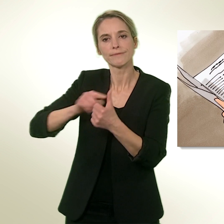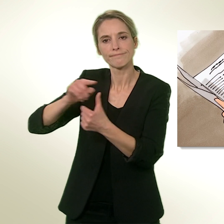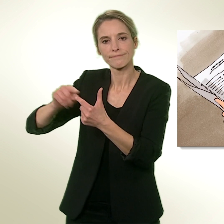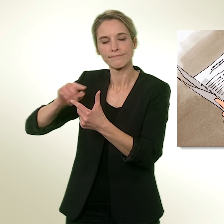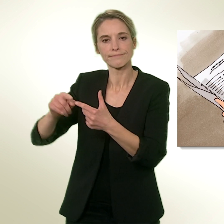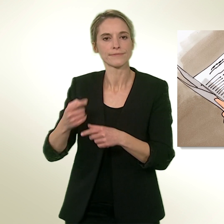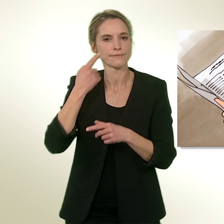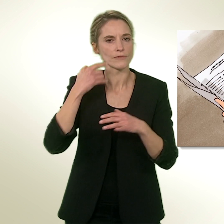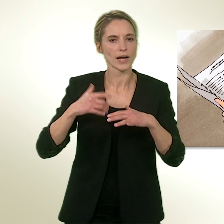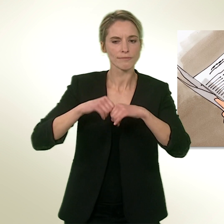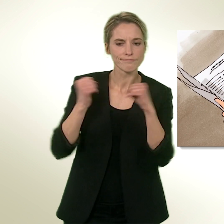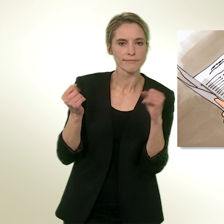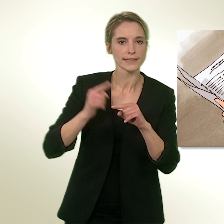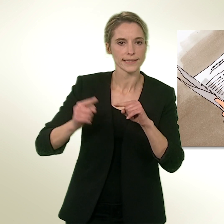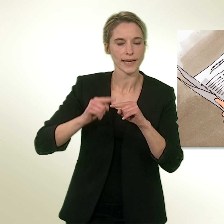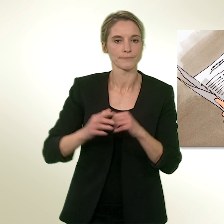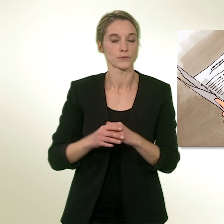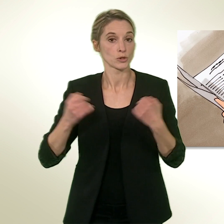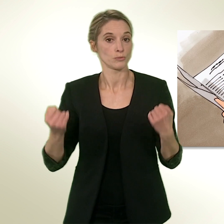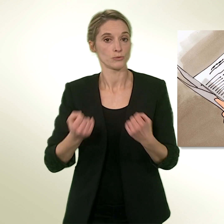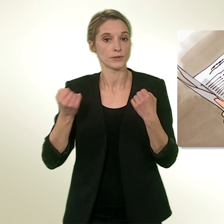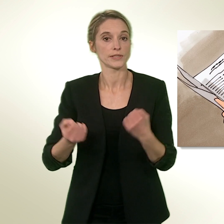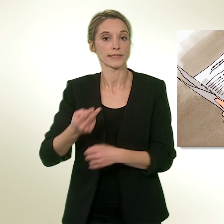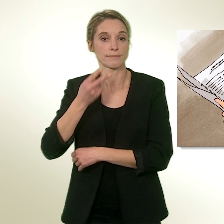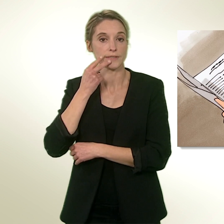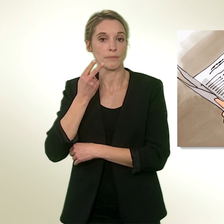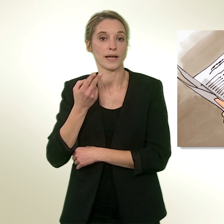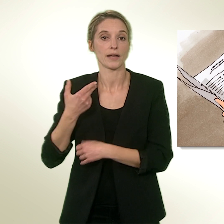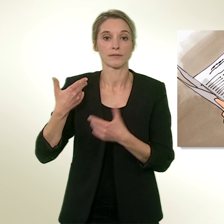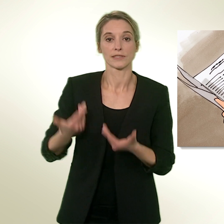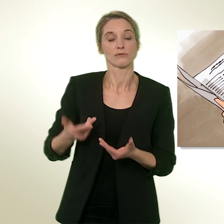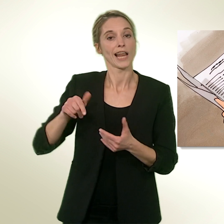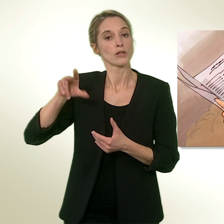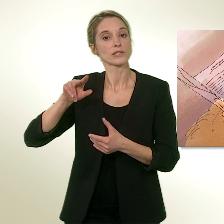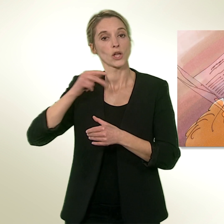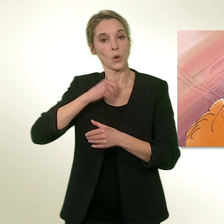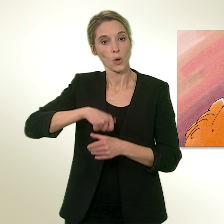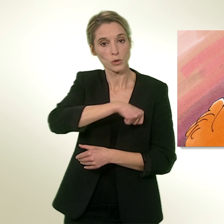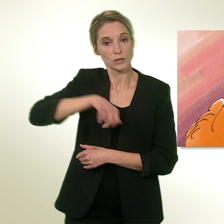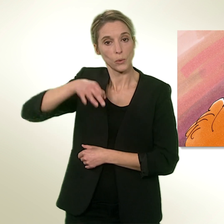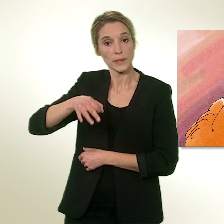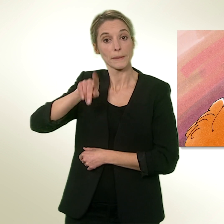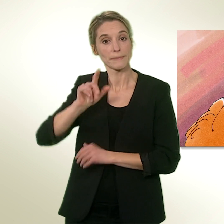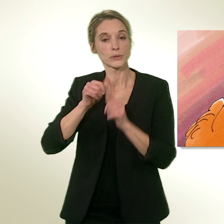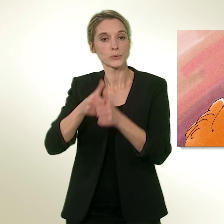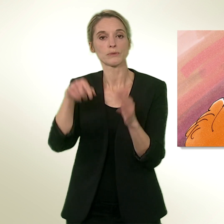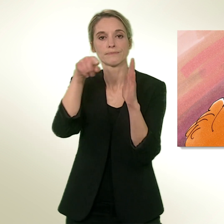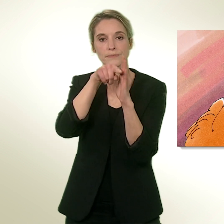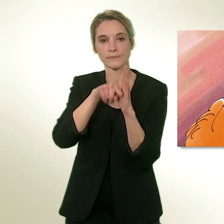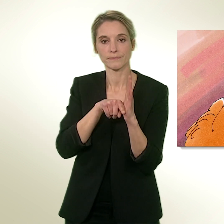détail? La publicité pour le tabac est aujourd'hui autorisée en Suisse, mais à certaines conditions. Elle est interdite